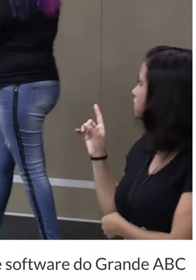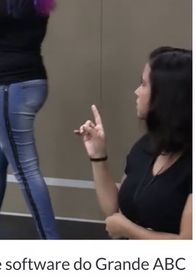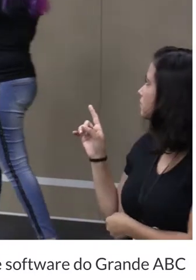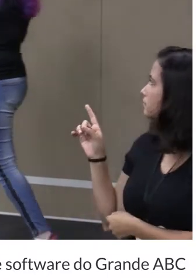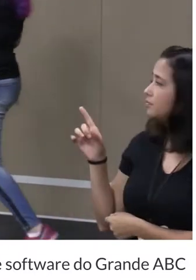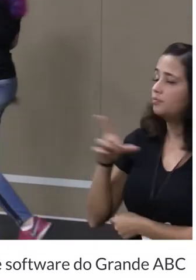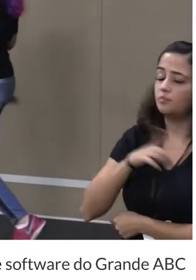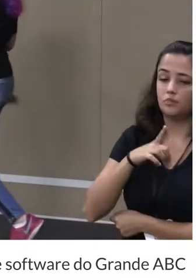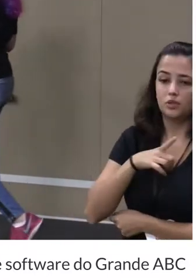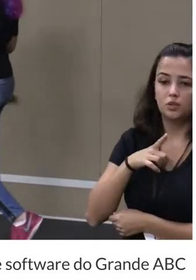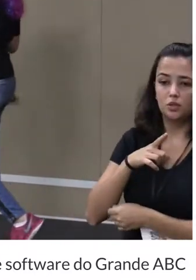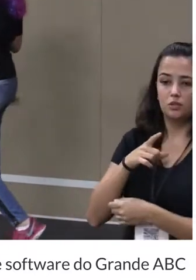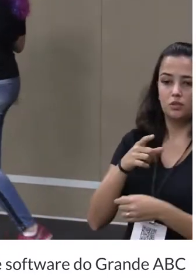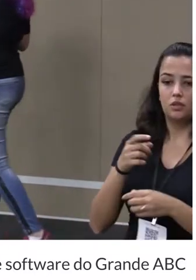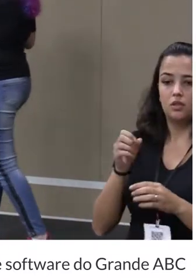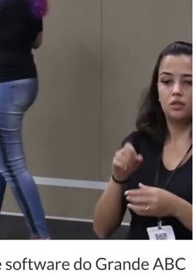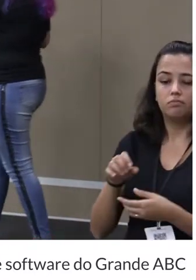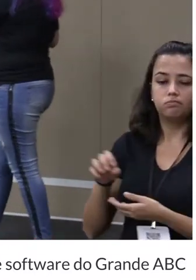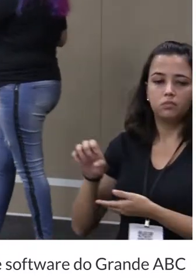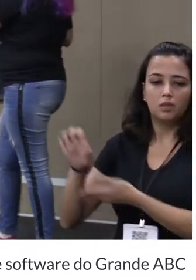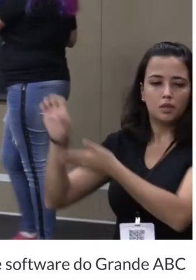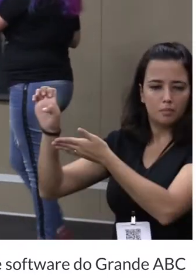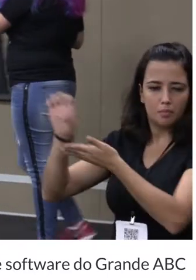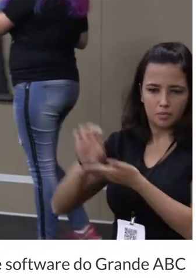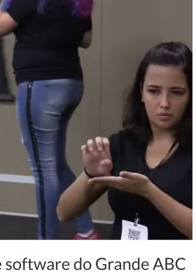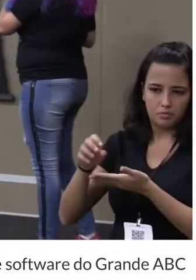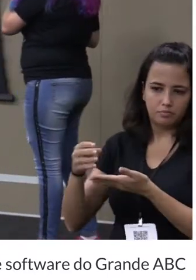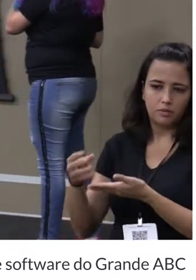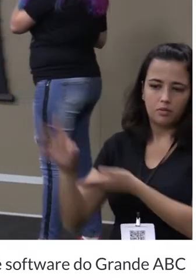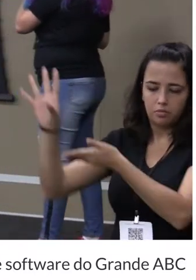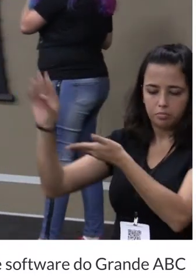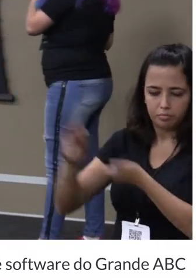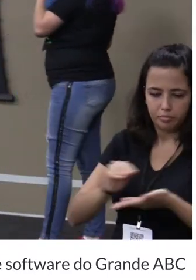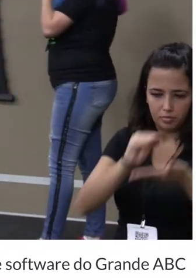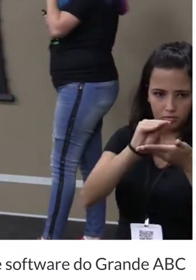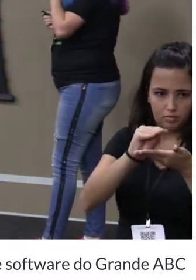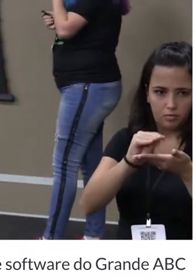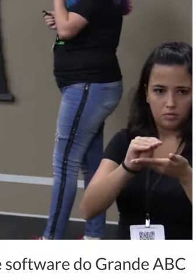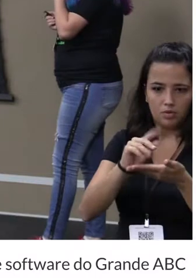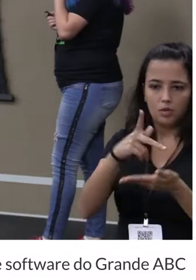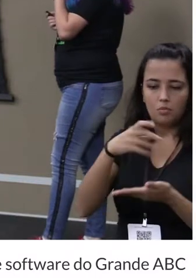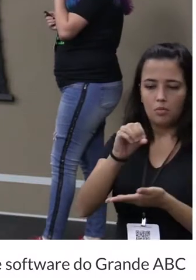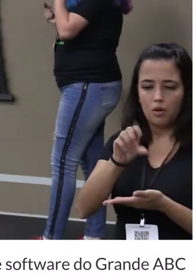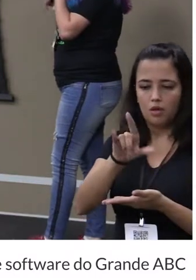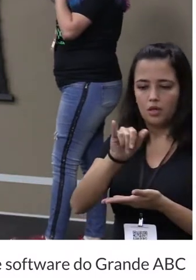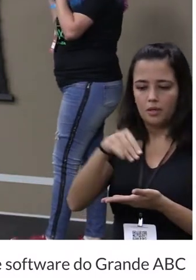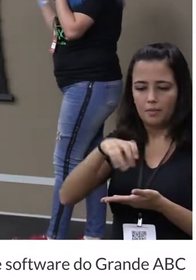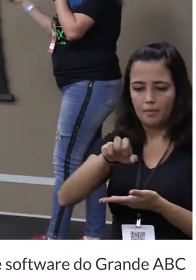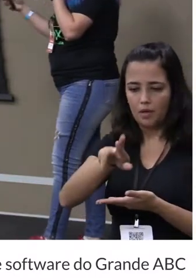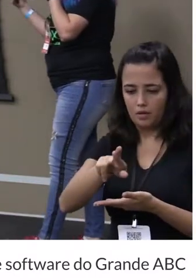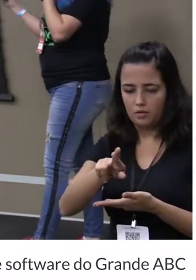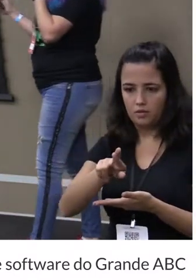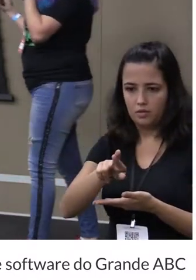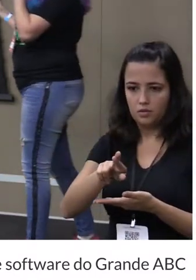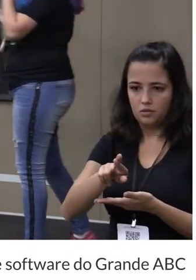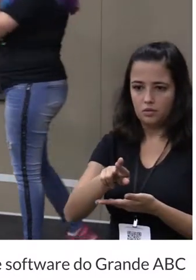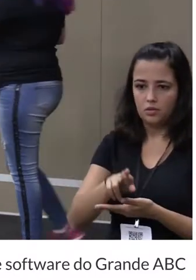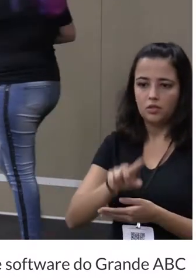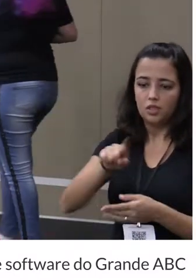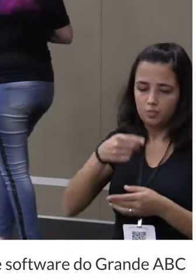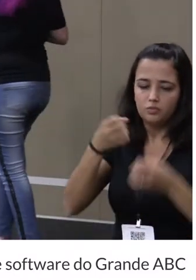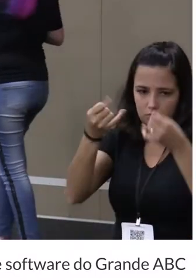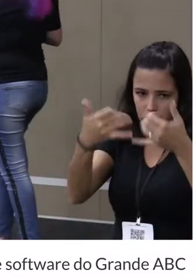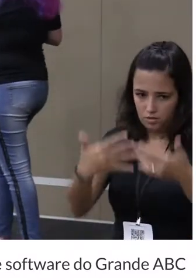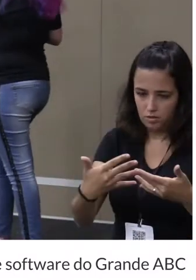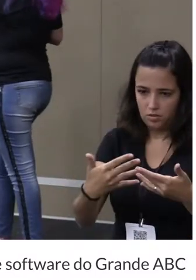Aqui, eu estou importando o HTML, o Polymer Element, que é do Polymer. Eu já vou também comentar o que é o